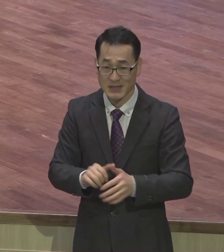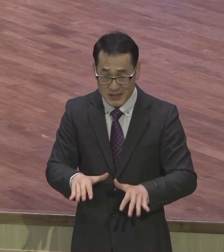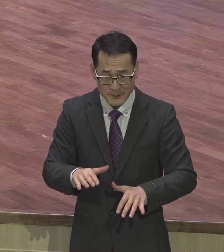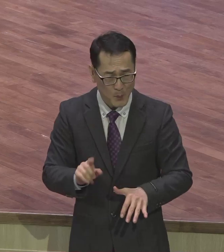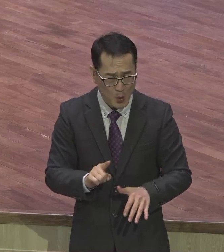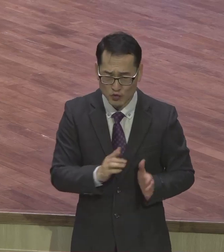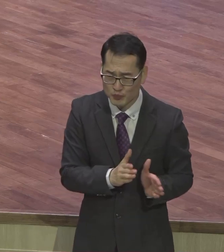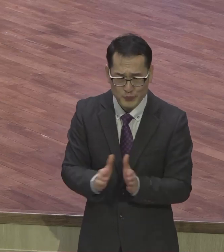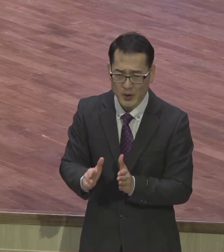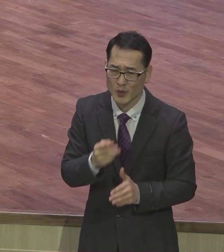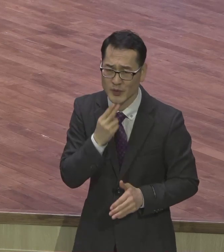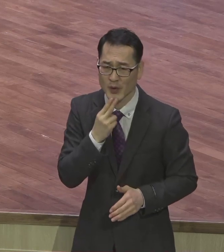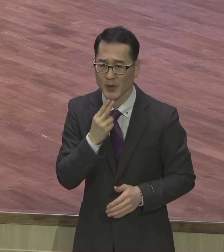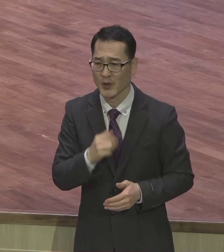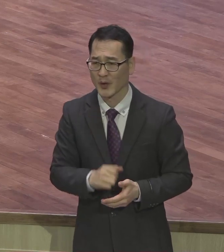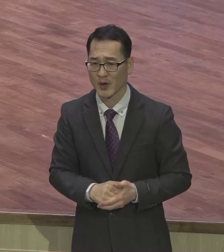없어요 목욕 재배 할 거 없어요